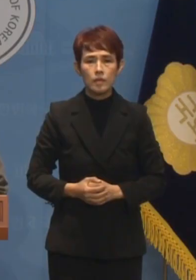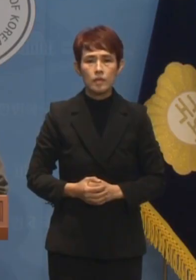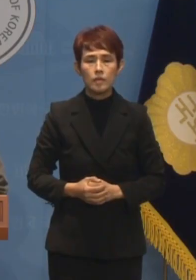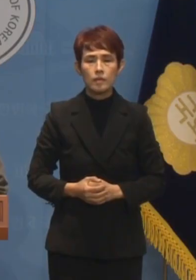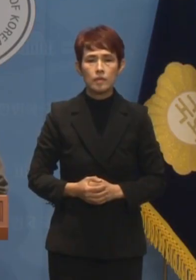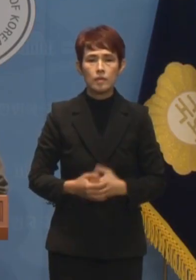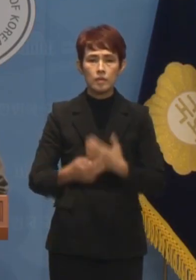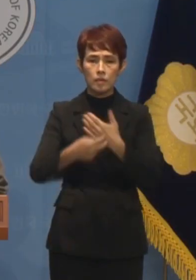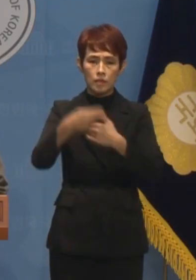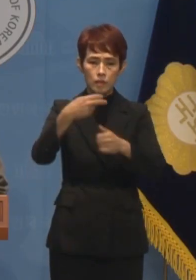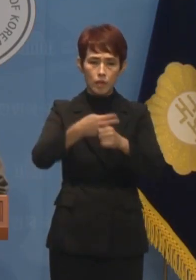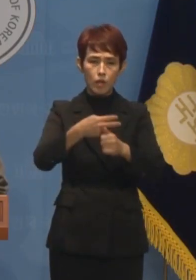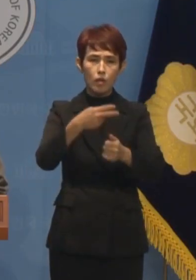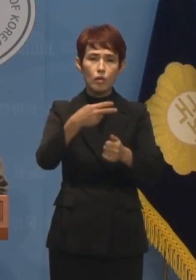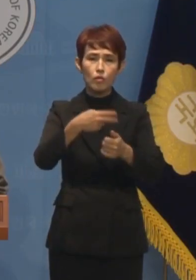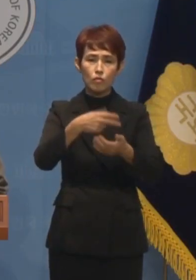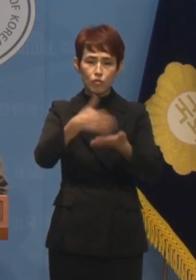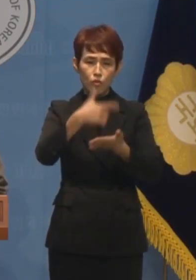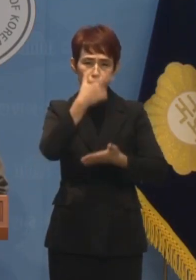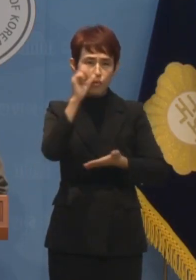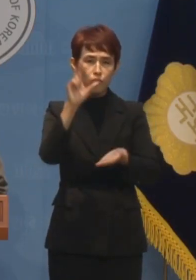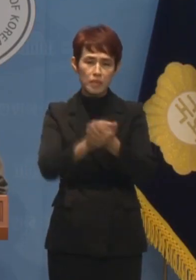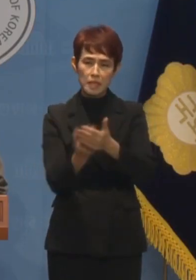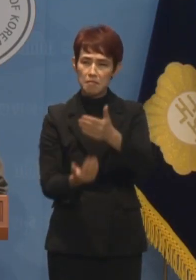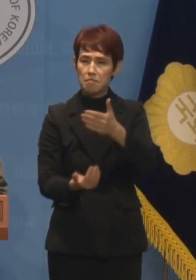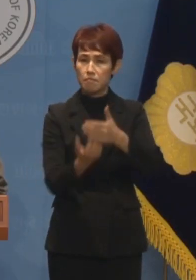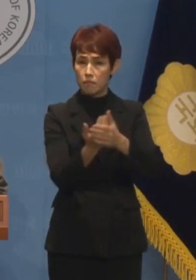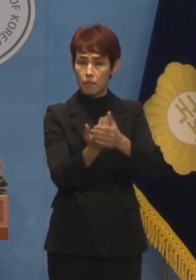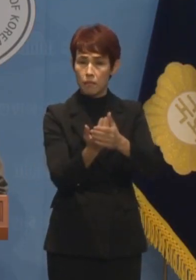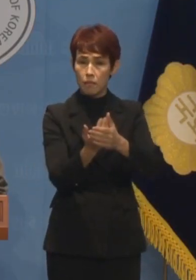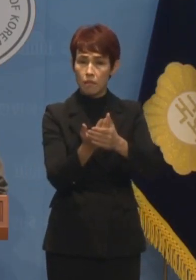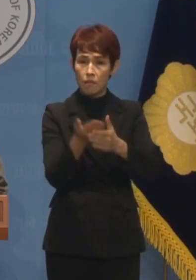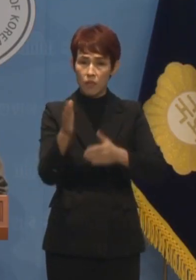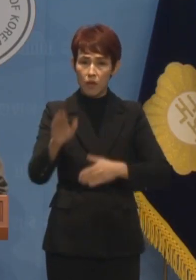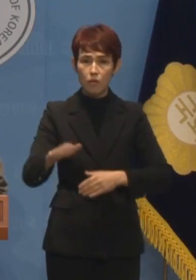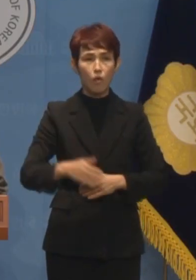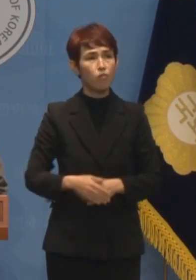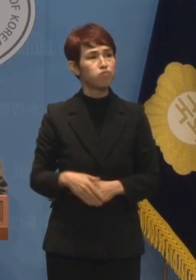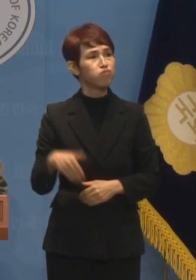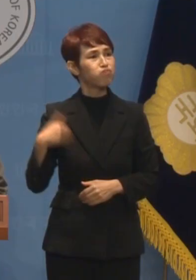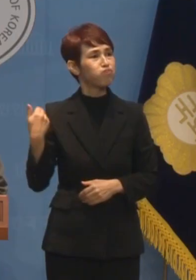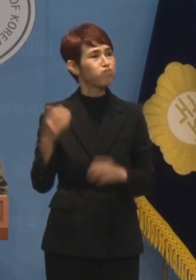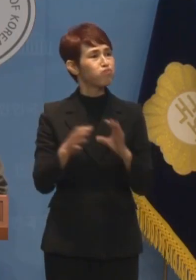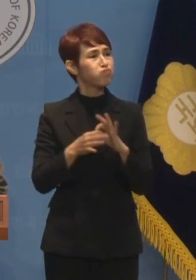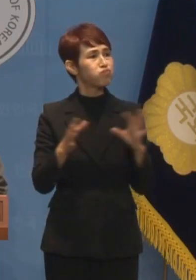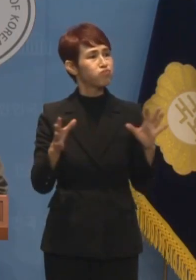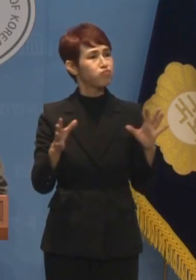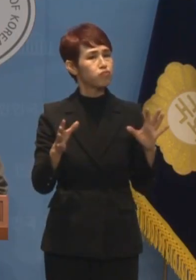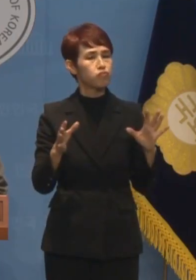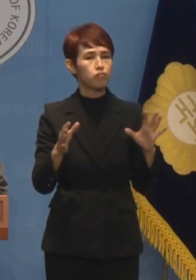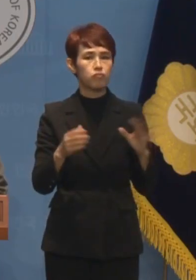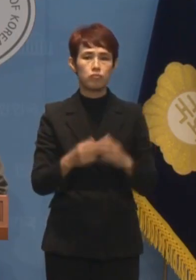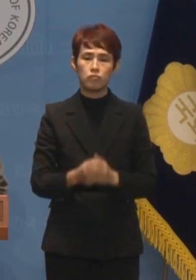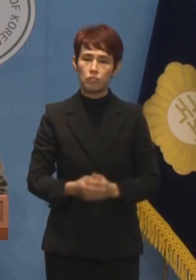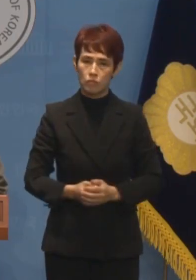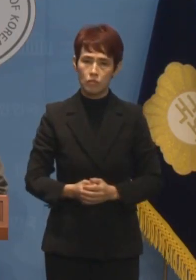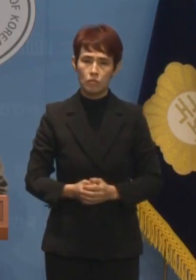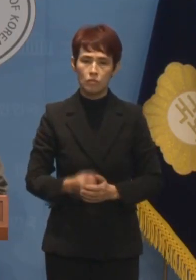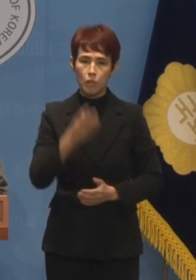의료대란을 일으켜놓고 정작 본인은 모르세로 일관하는 조규홍